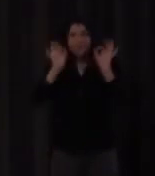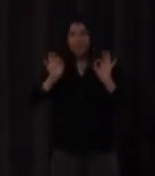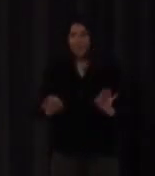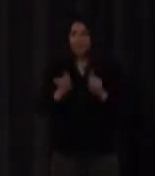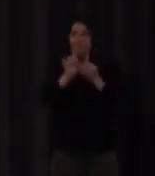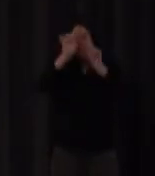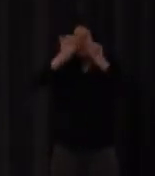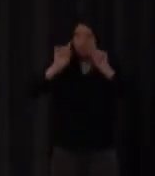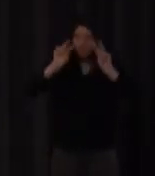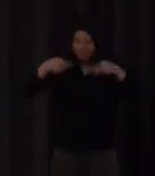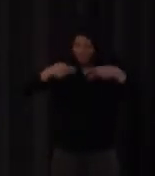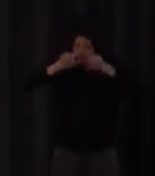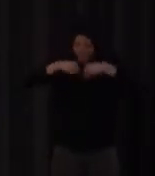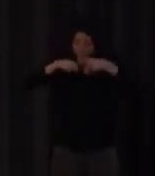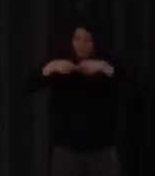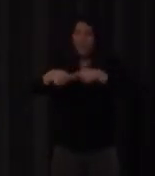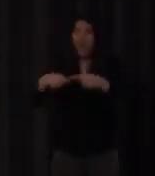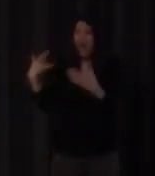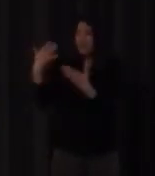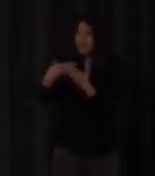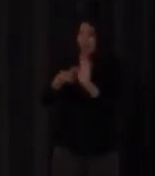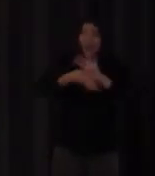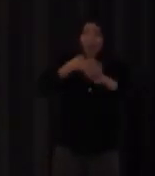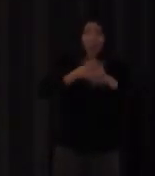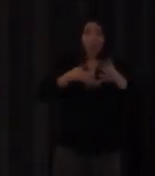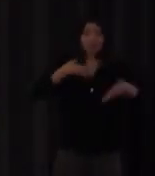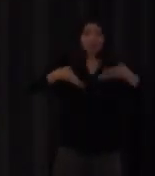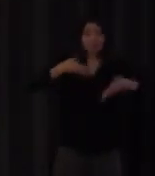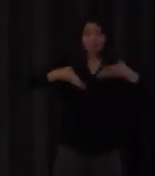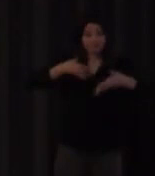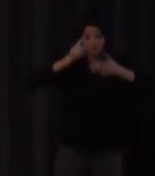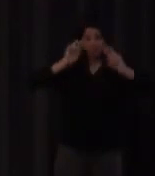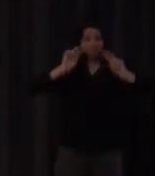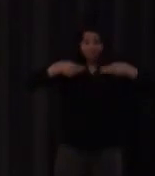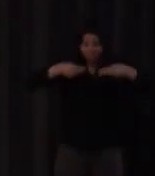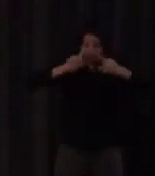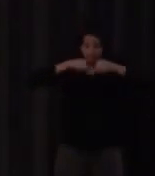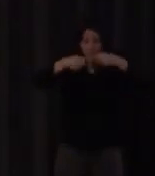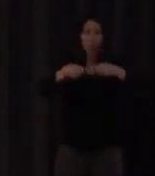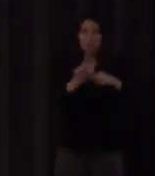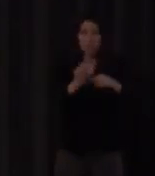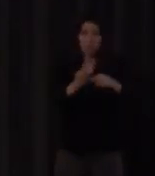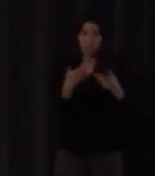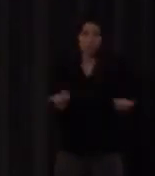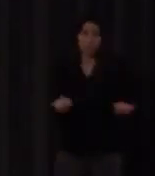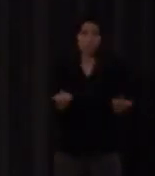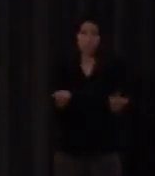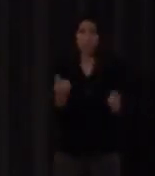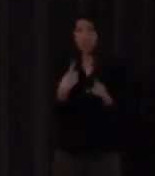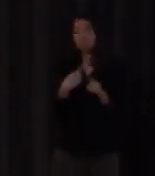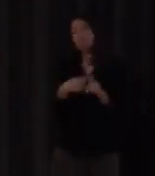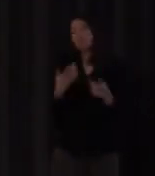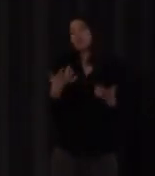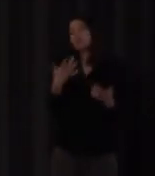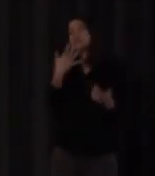fecha no se tienen porque el procesamiento fonológico de una lengua oral va por otros derroteros y alguien que no oye bien